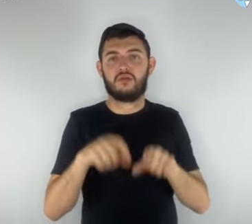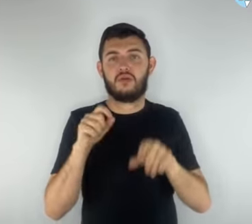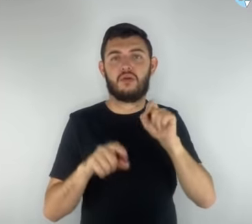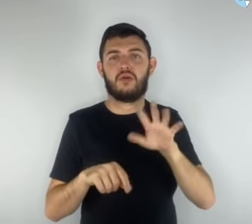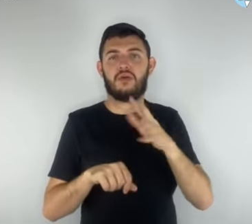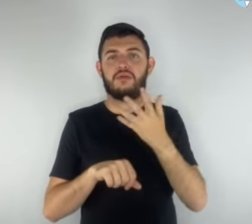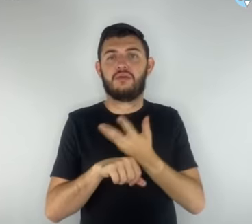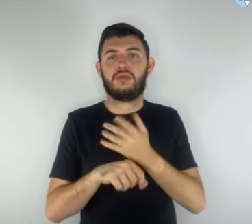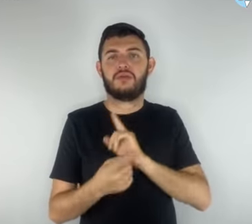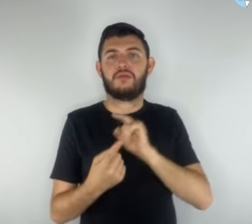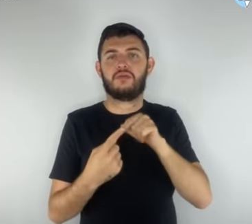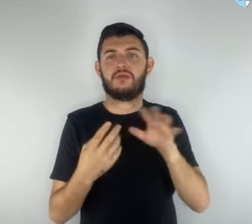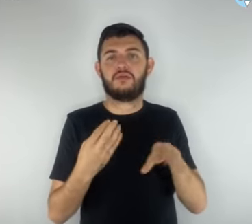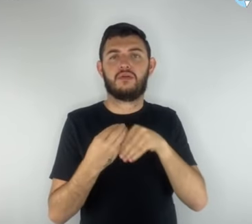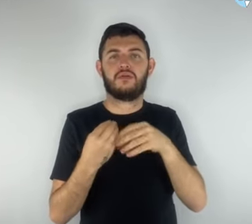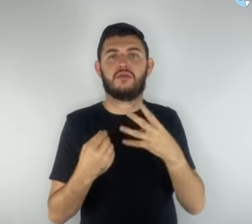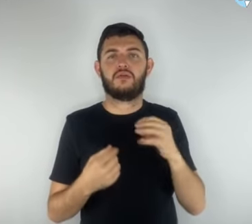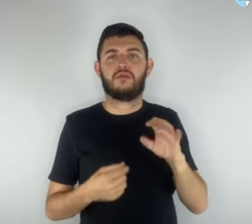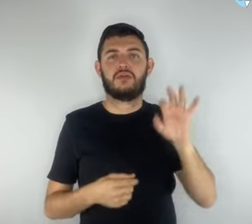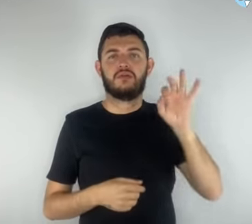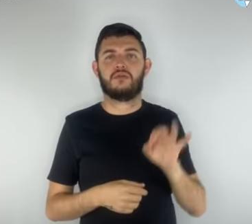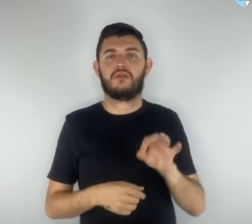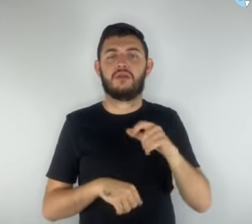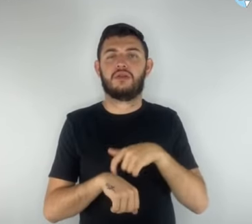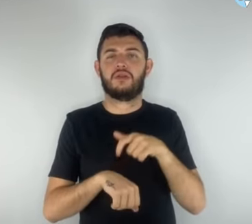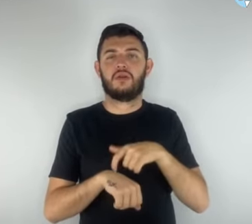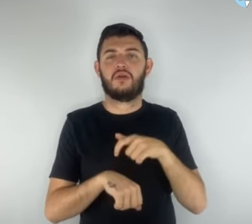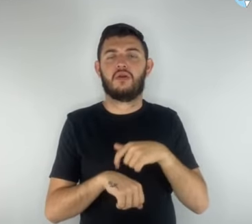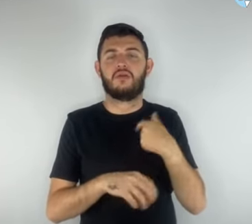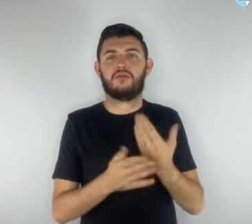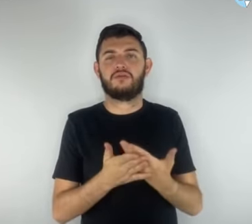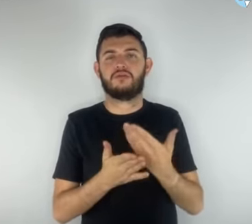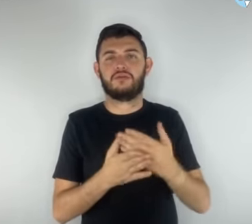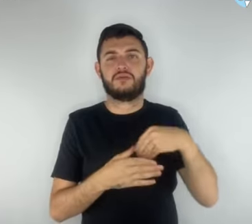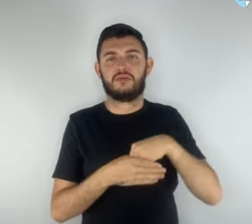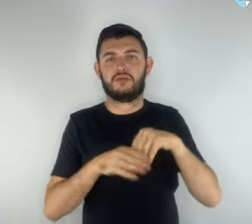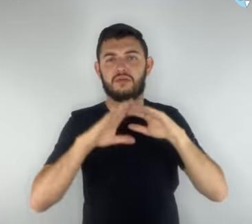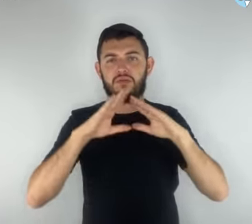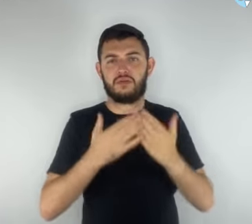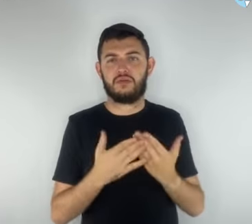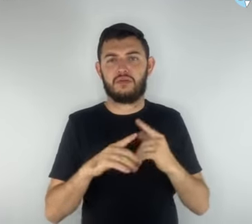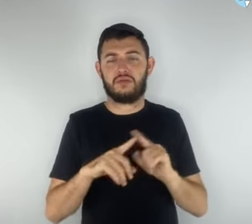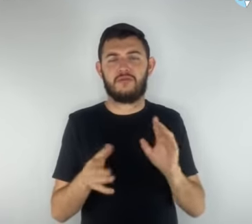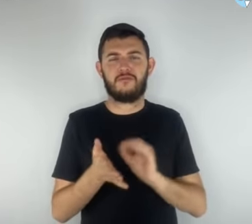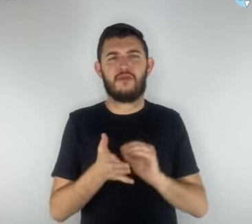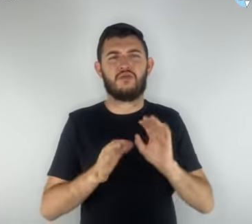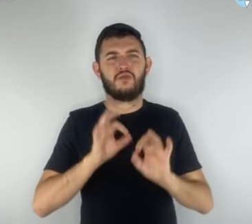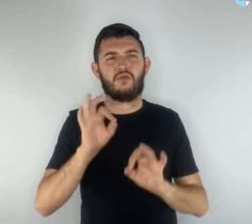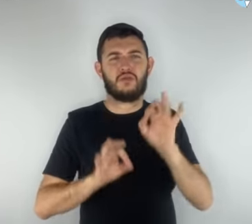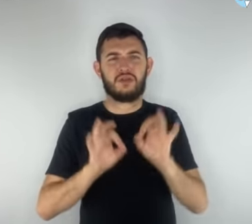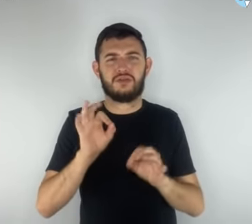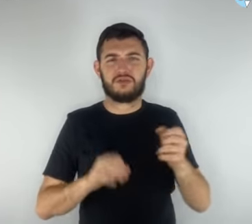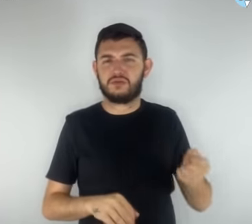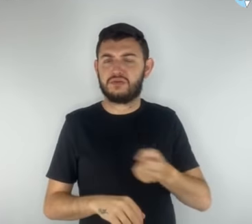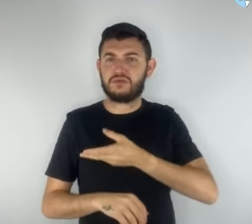para compor 40% da carga horária. A falta de organização do novo ensino médio